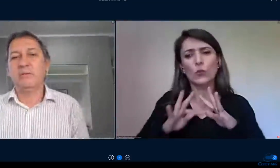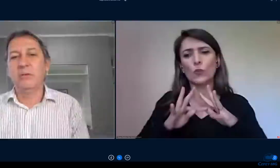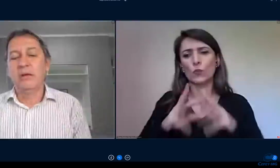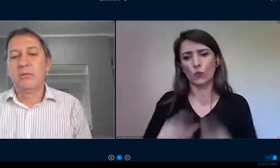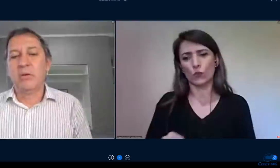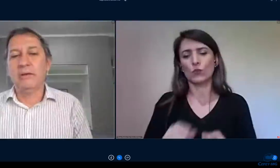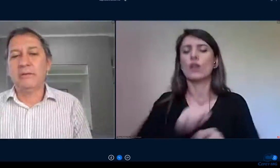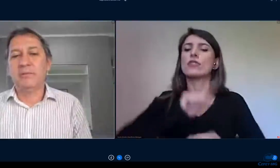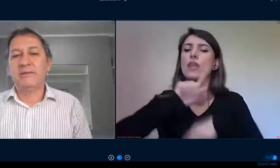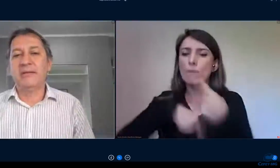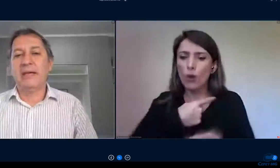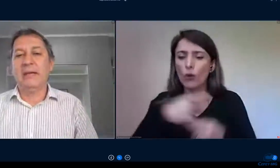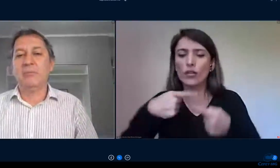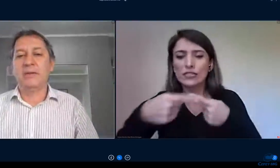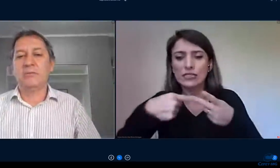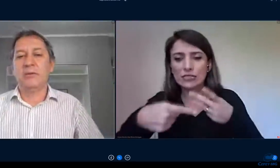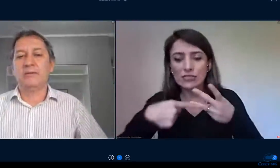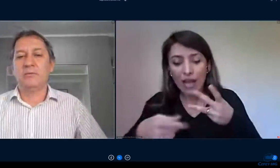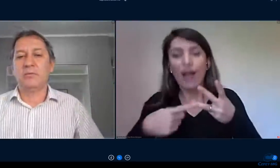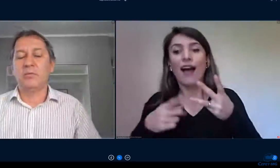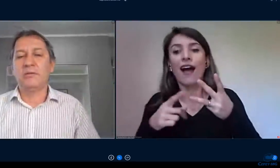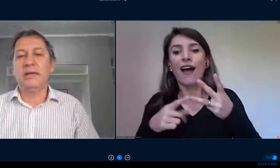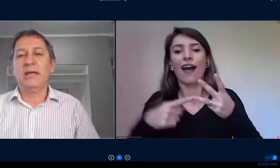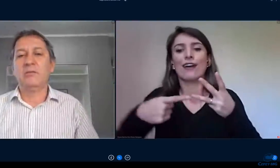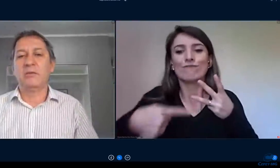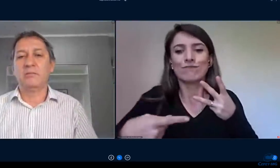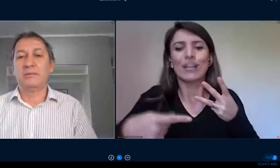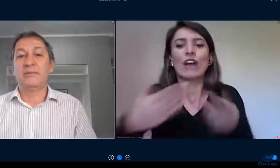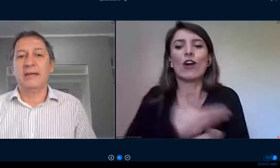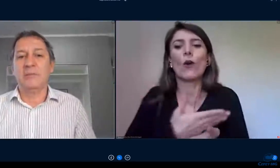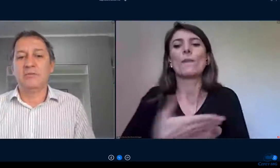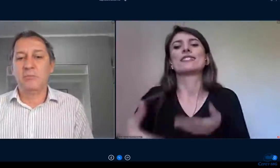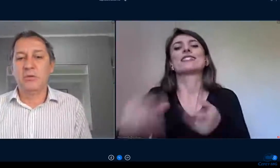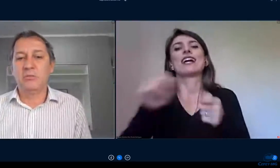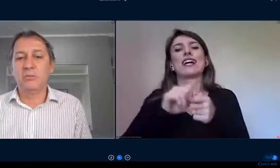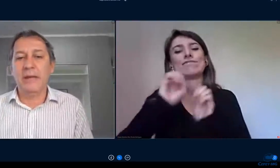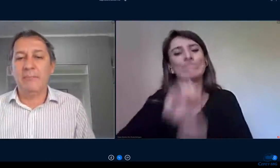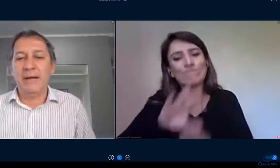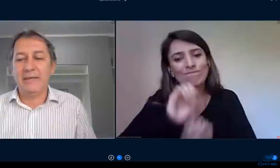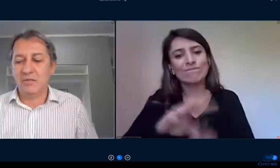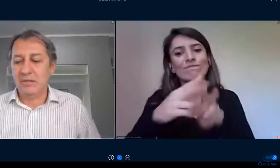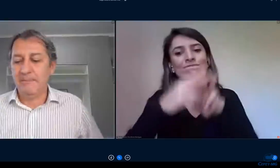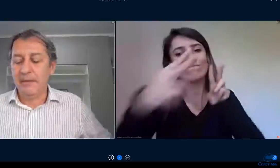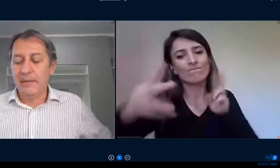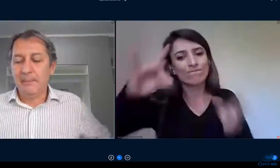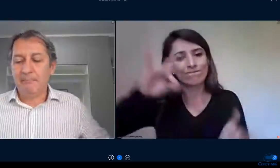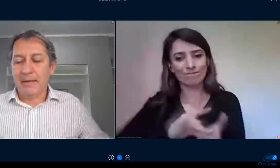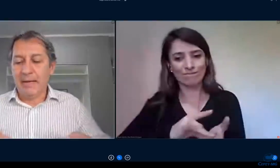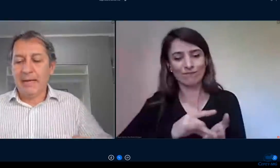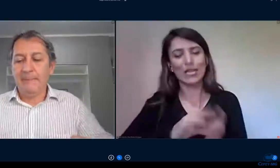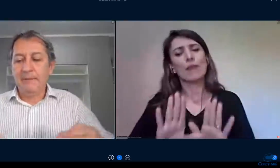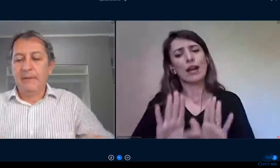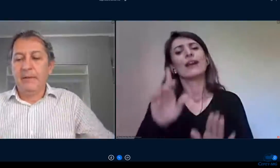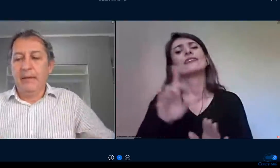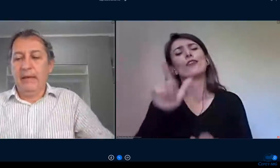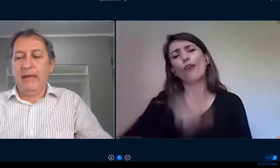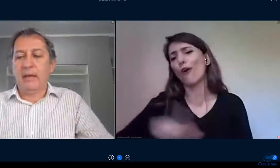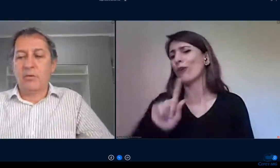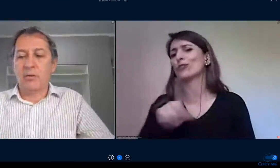processo nós precisaremos da atuação dos conselhos nós precisaremos de muito debate para